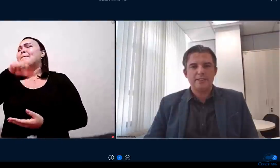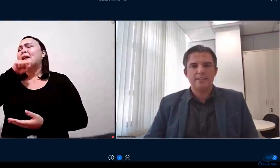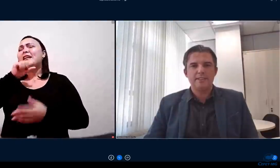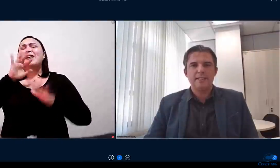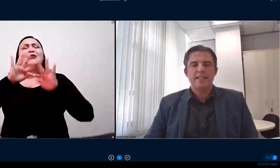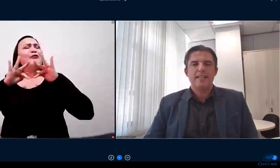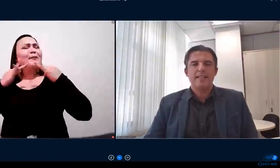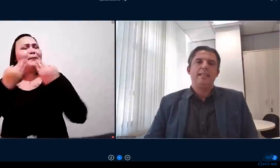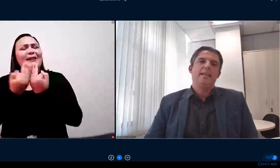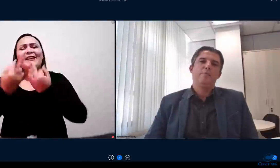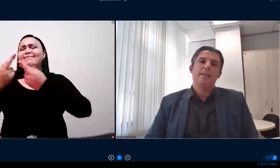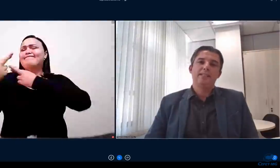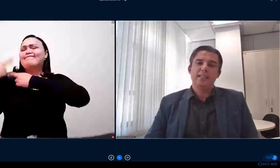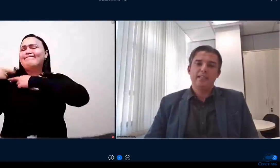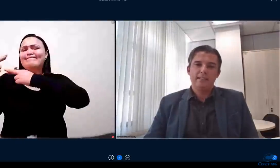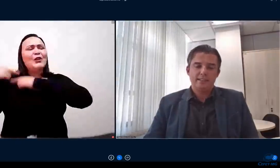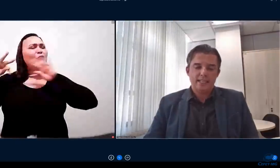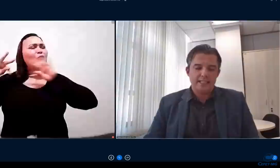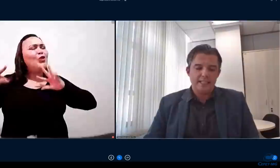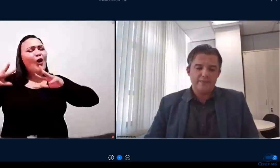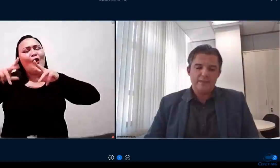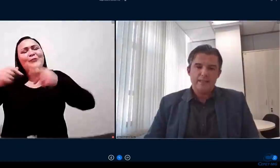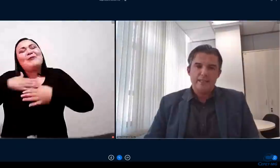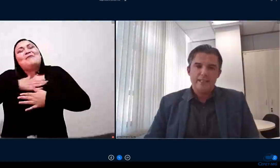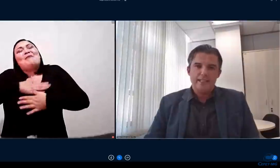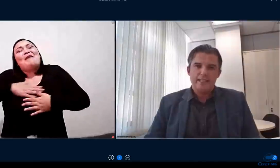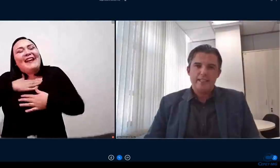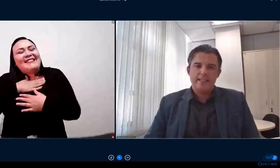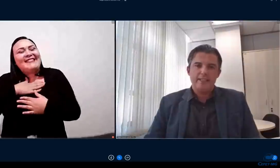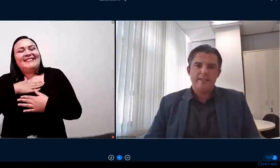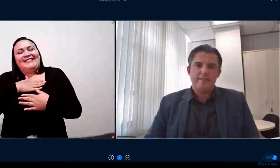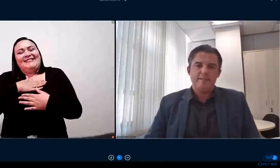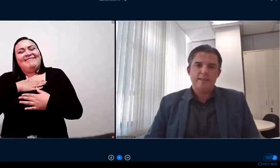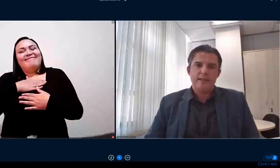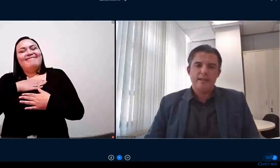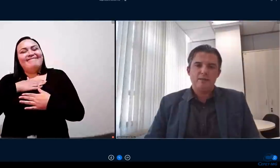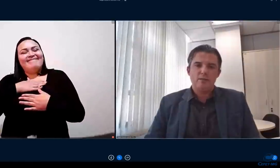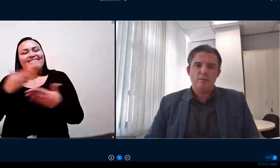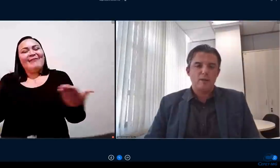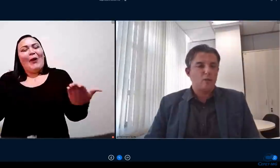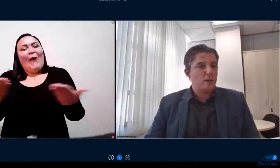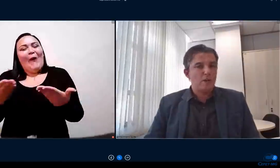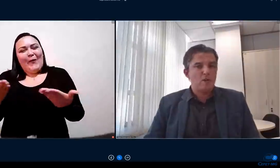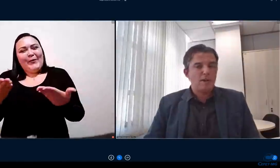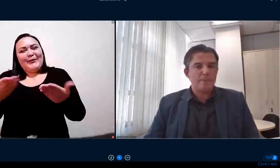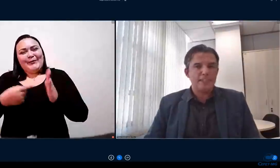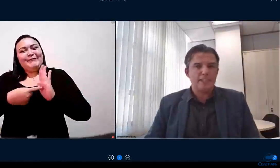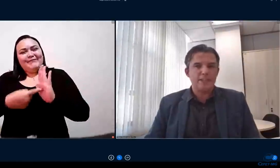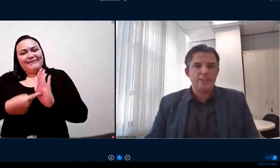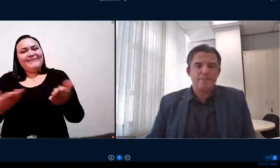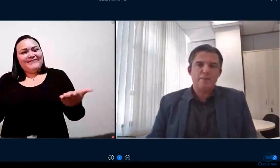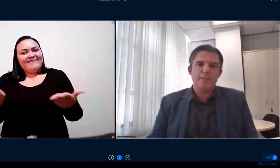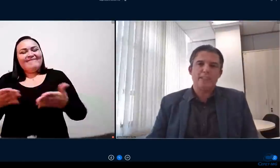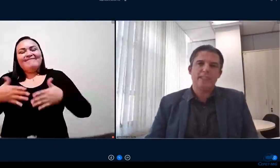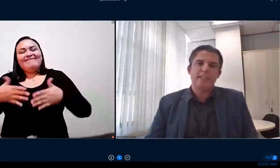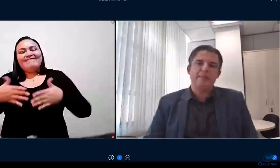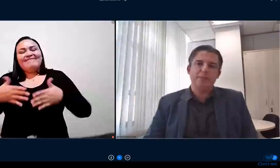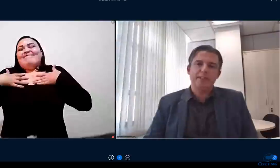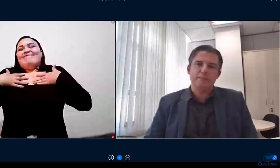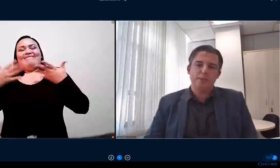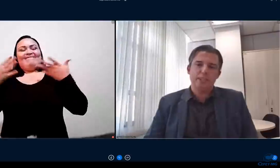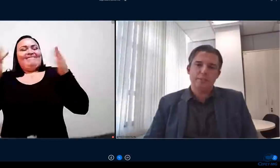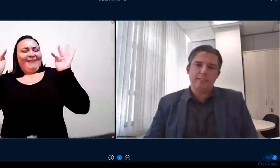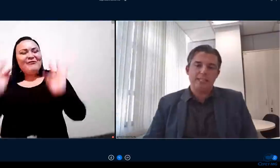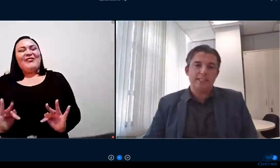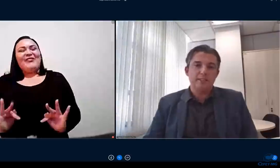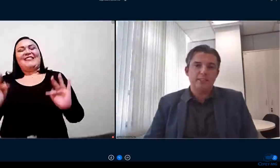responsáveis. É um prazer estar aqui e é uma honra para a gente, uma grande alegria